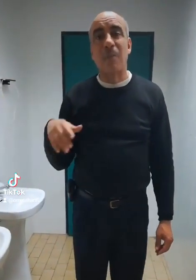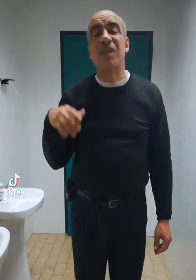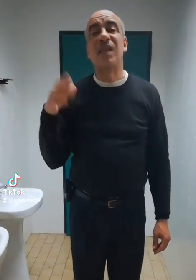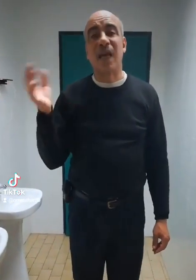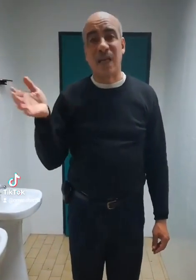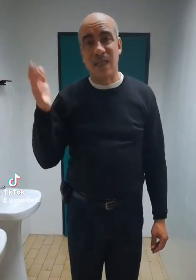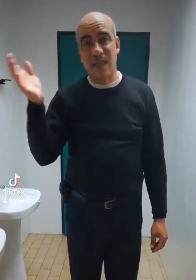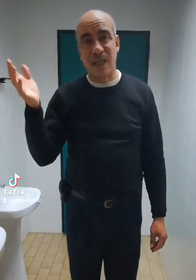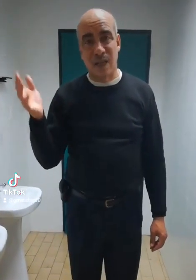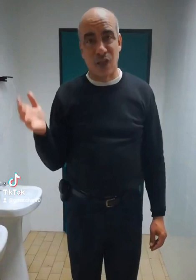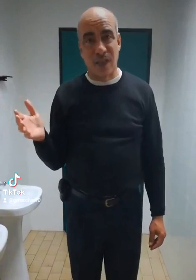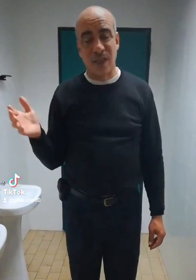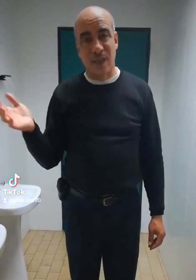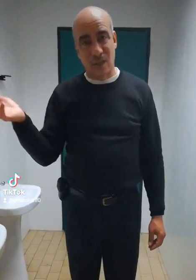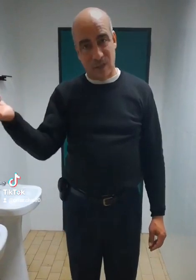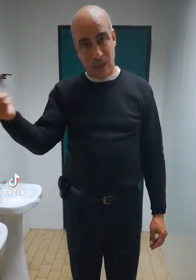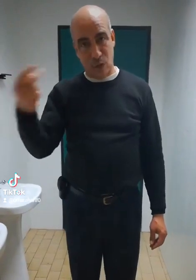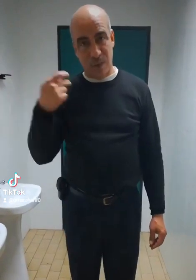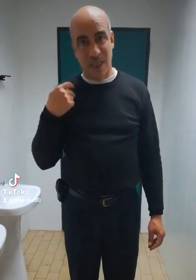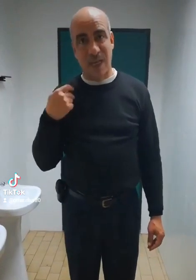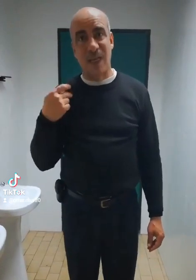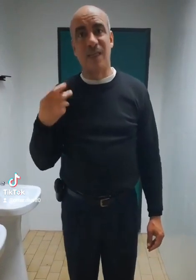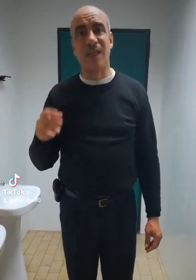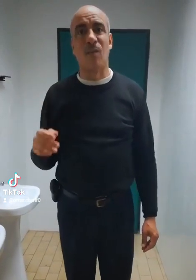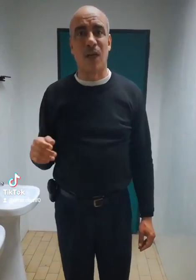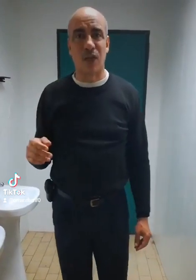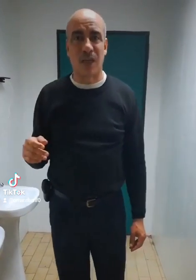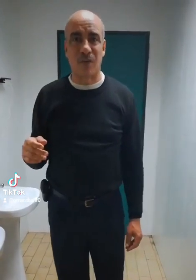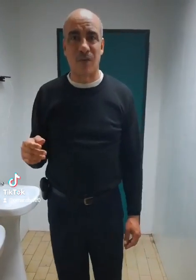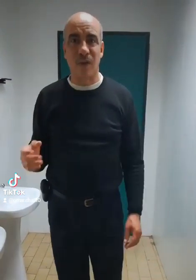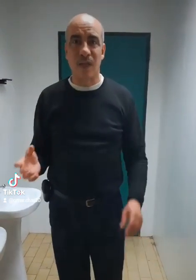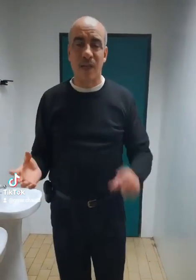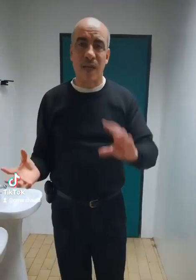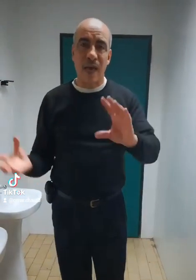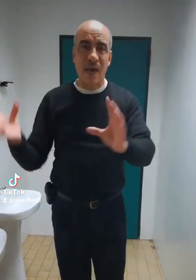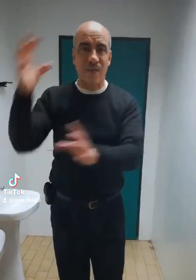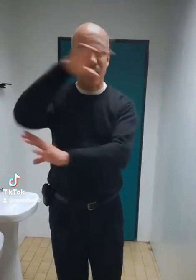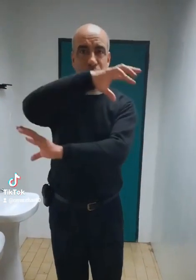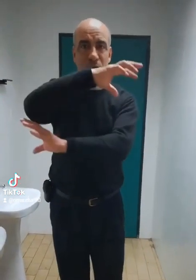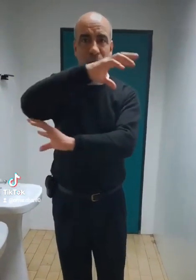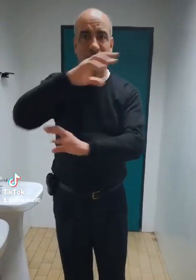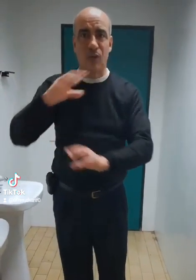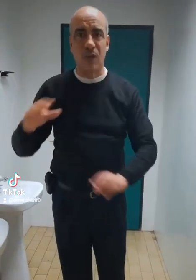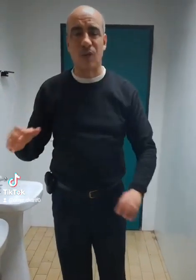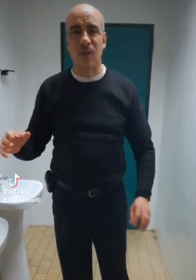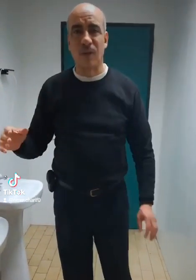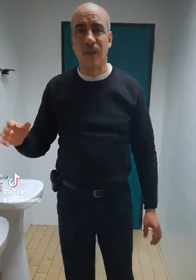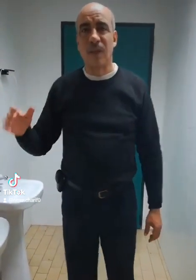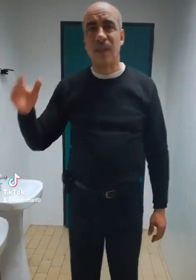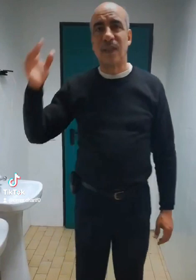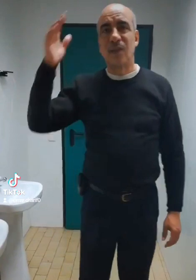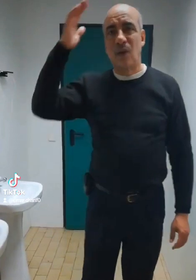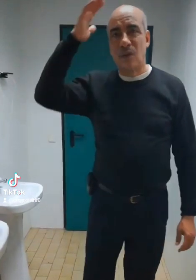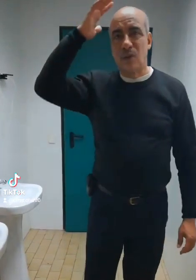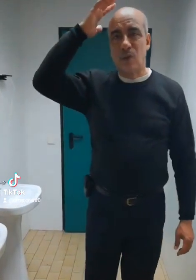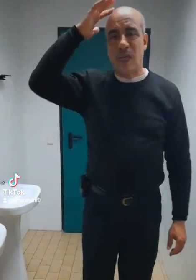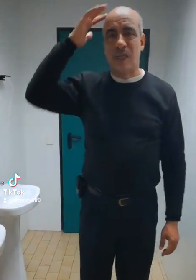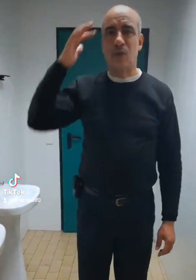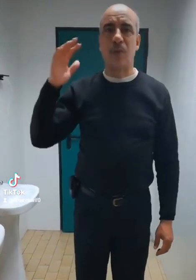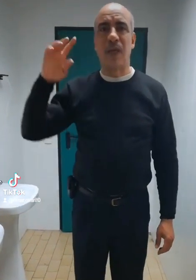psychanalyser l'Algérie qui est en train de psychanalyser Omar Sharif, inversion de situation. Donc de la tête au pied,